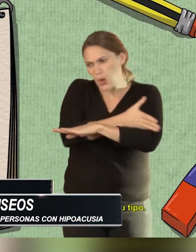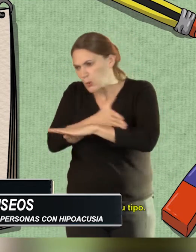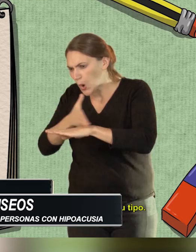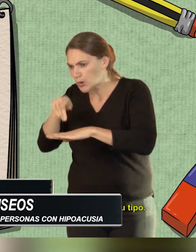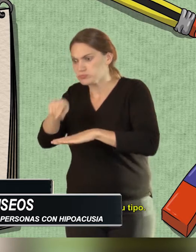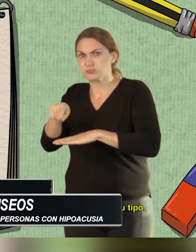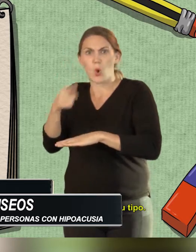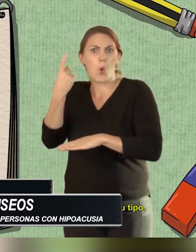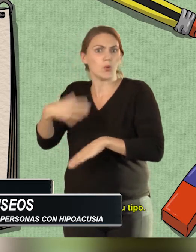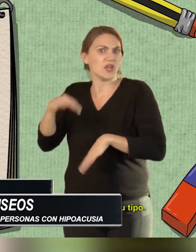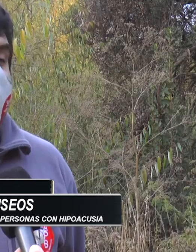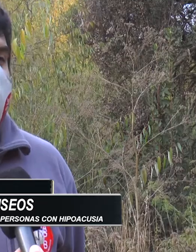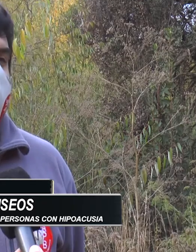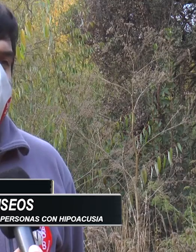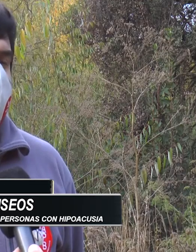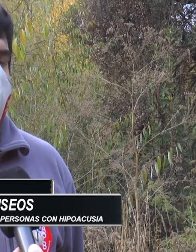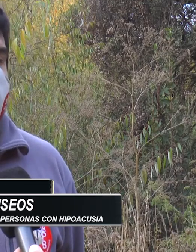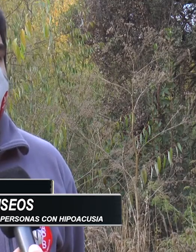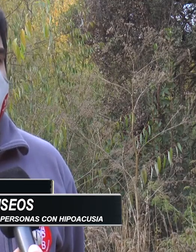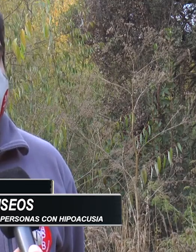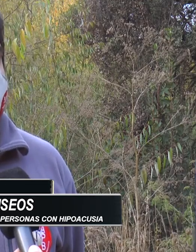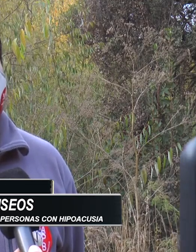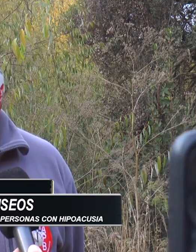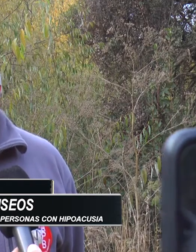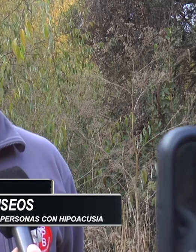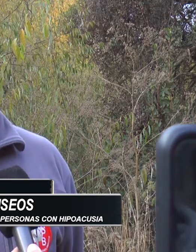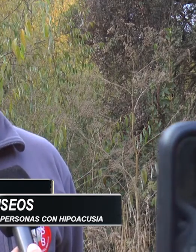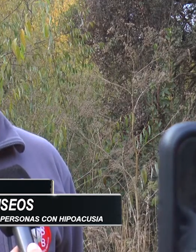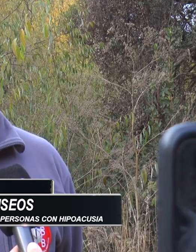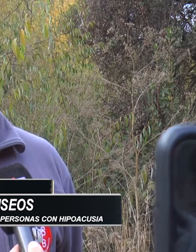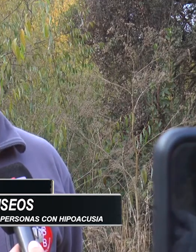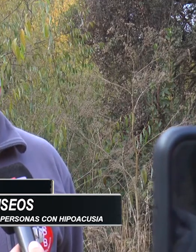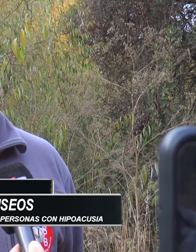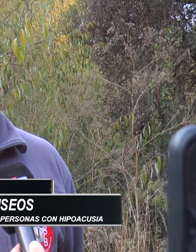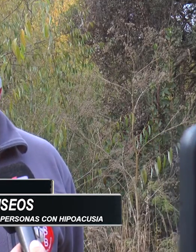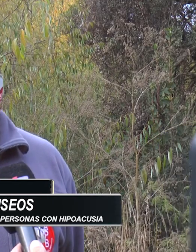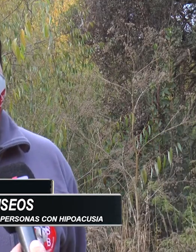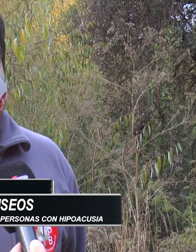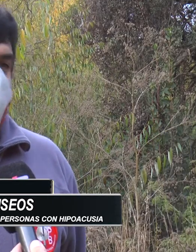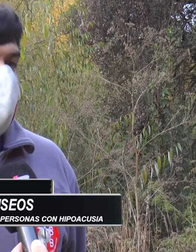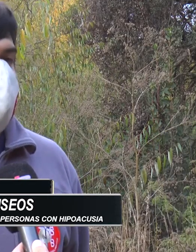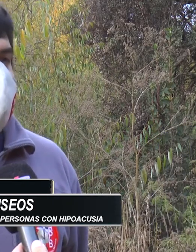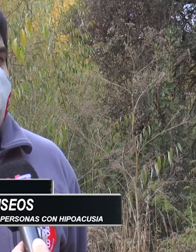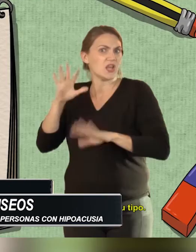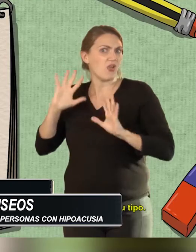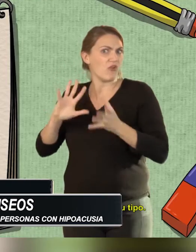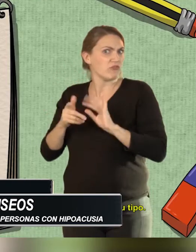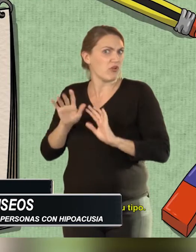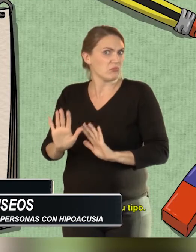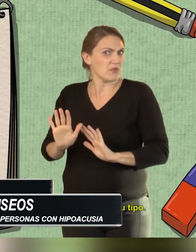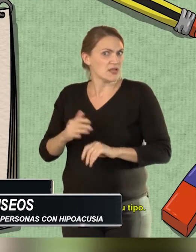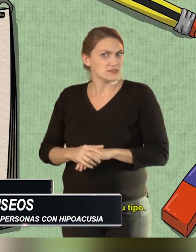sordos con lectura de LSA, de lenguaje de señas argentinas y también con subtítulos.